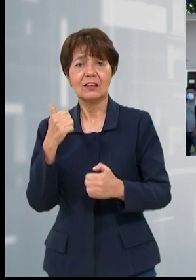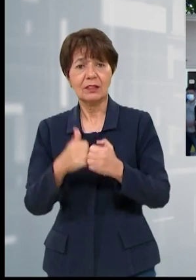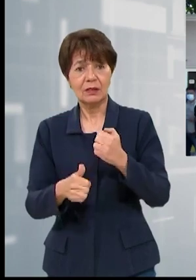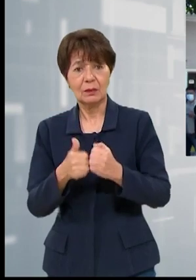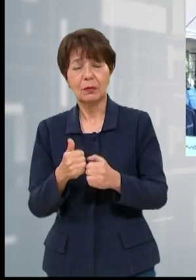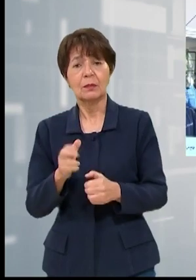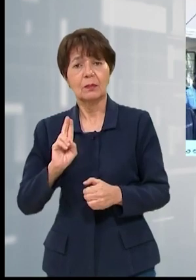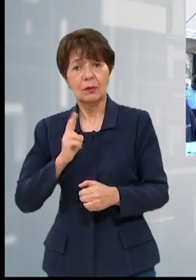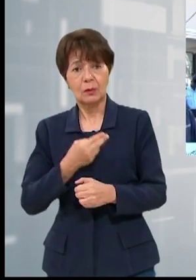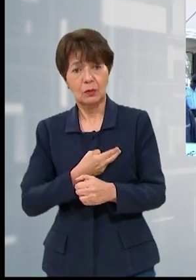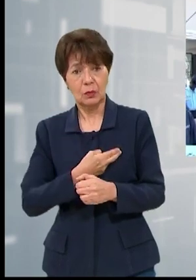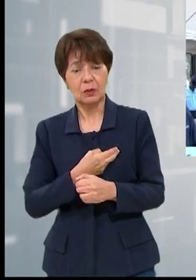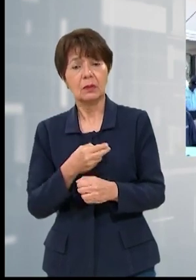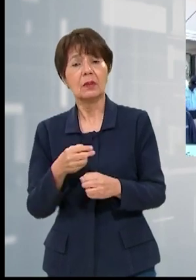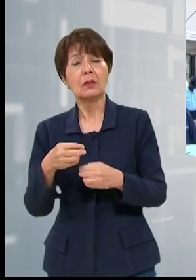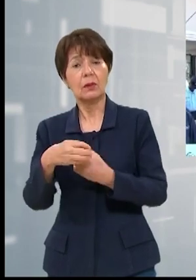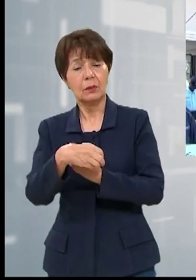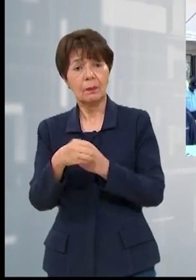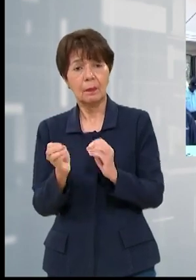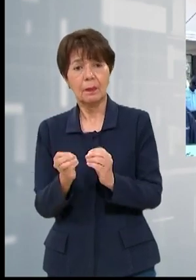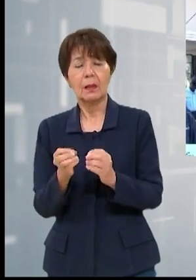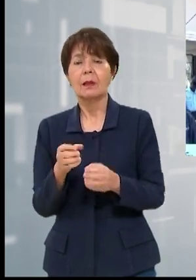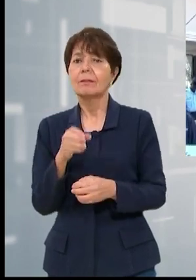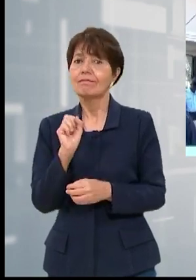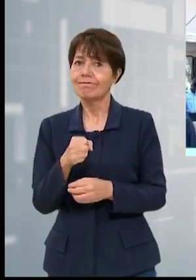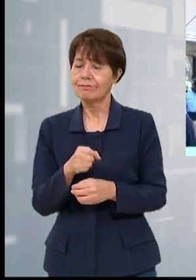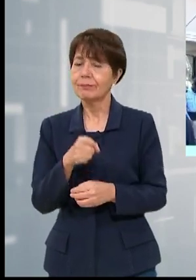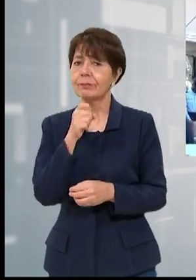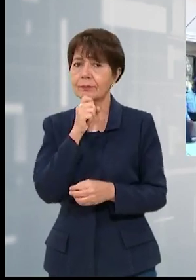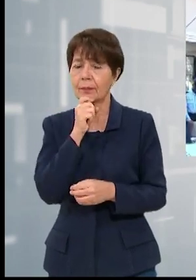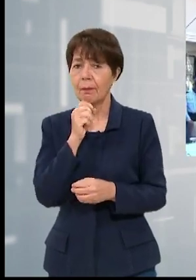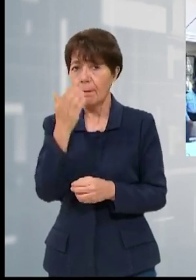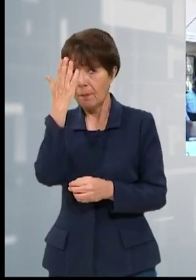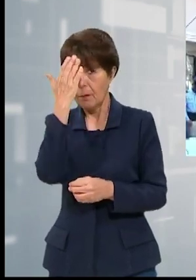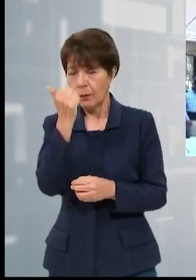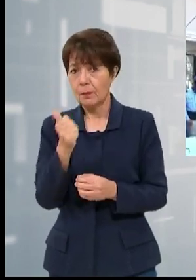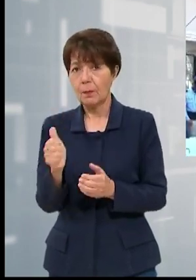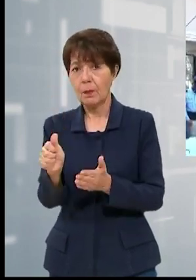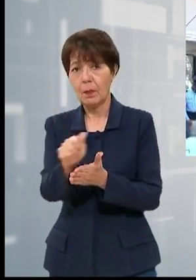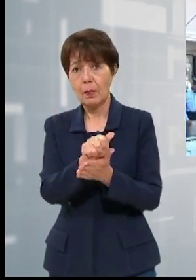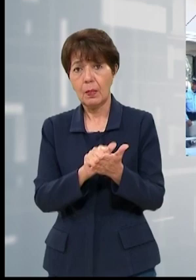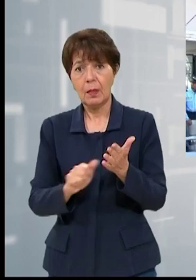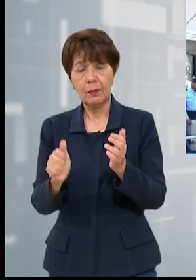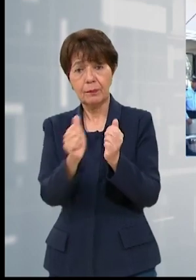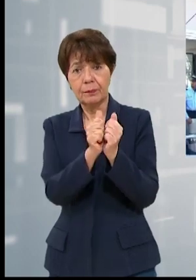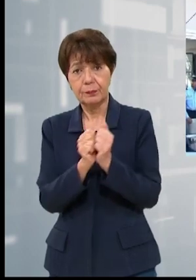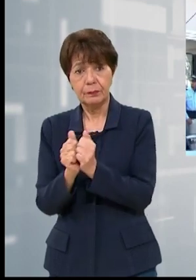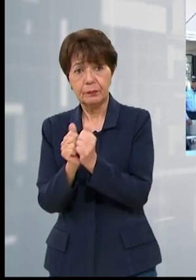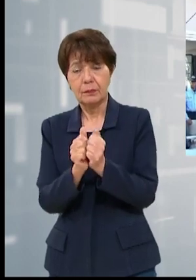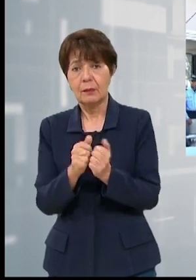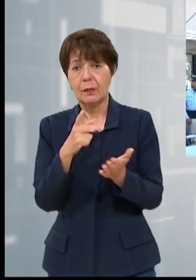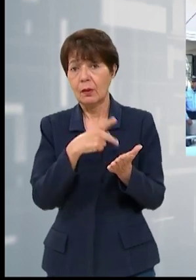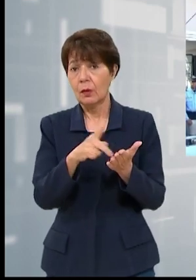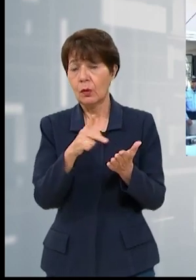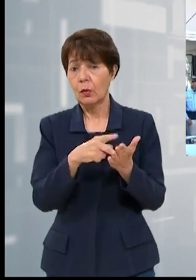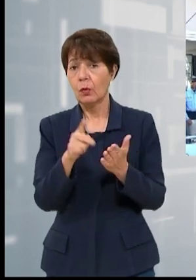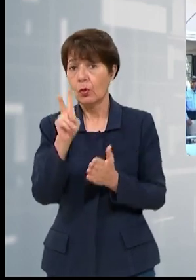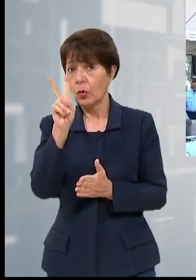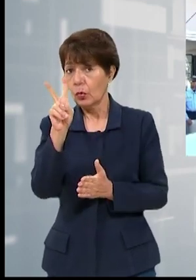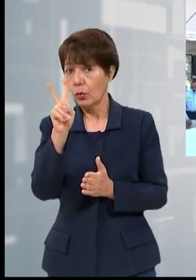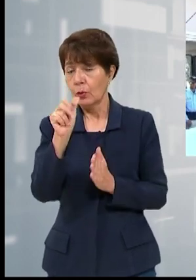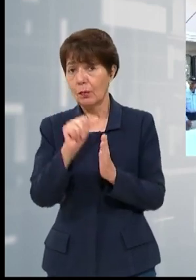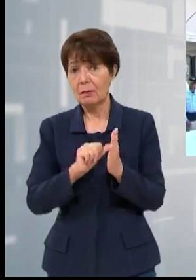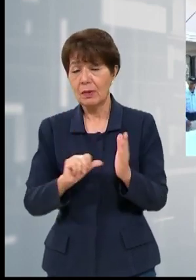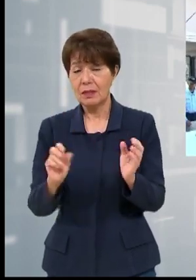institución. Pues mire, estamos en una situación bien difícil porque ya los compañeros, en lo que respecta a los pagos, ya tenemos dos pagos